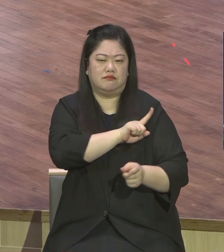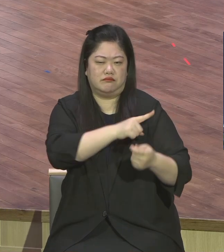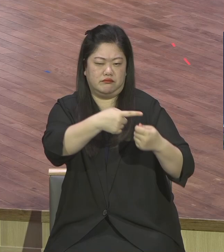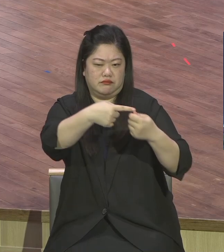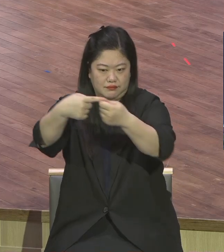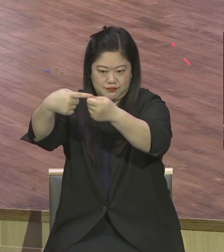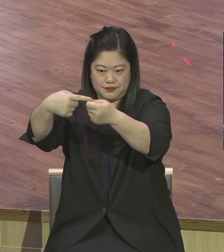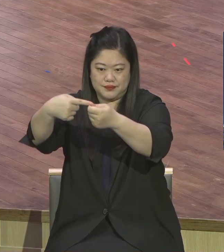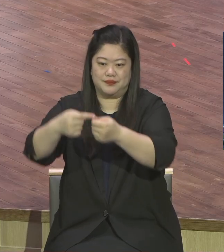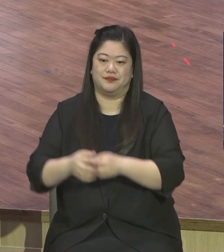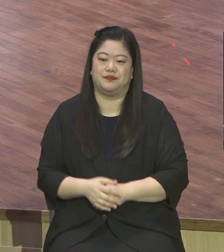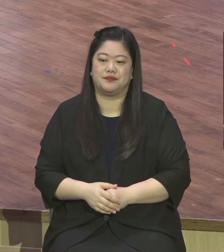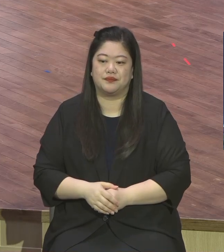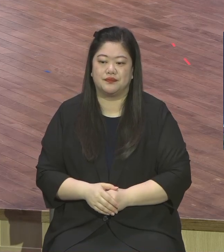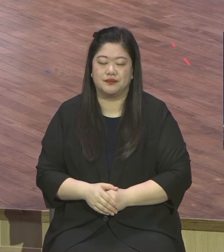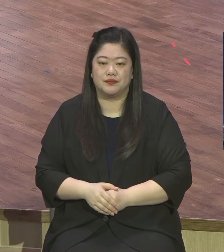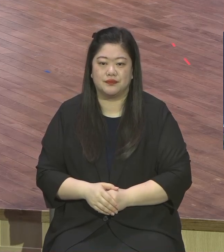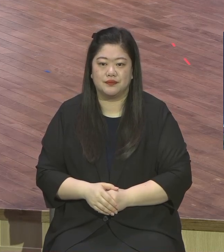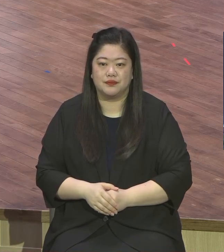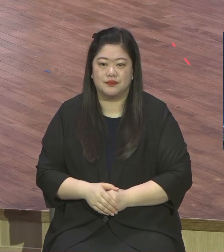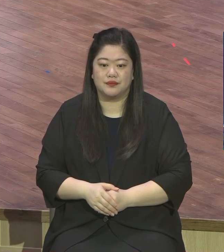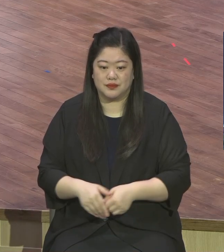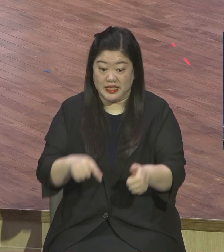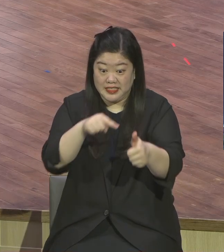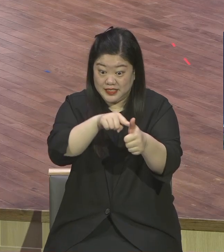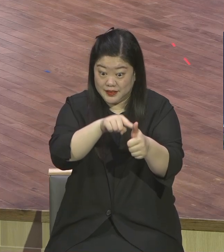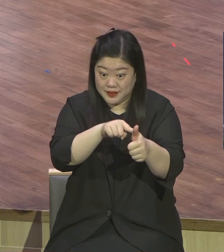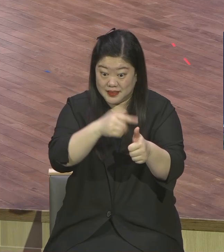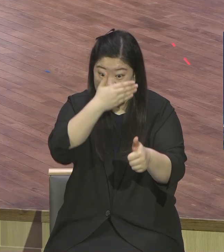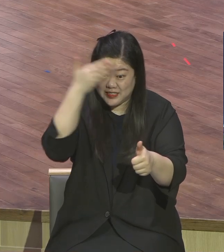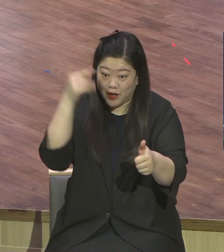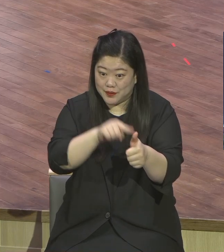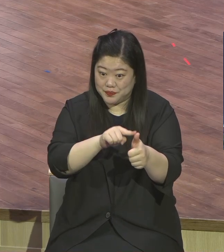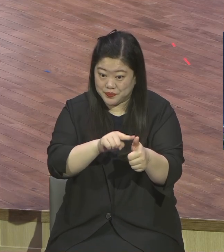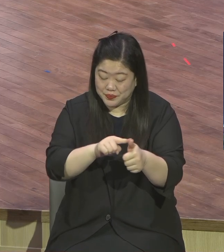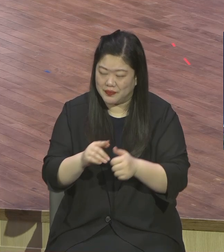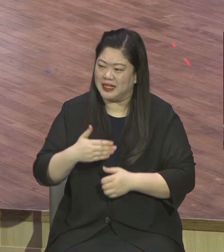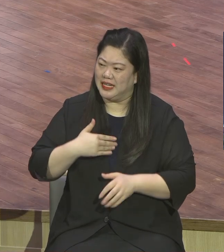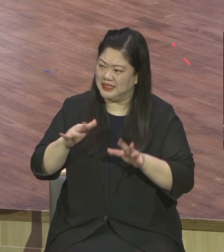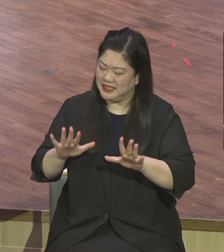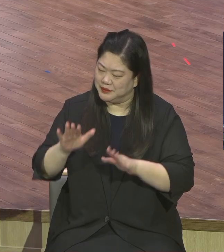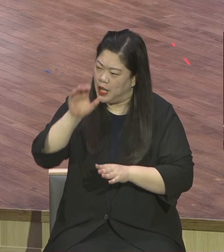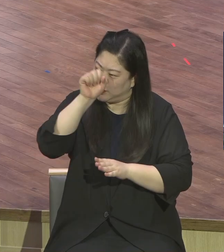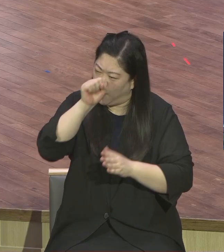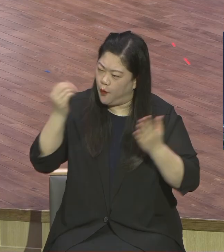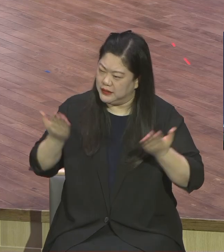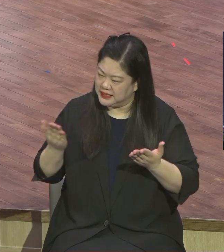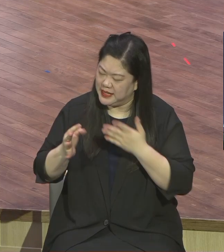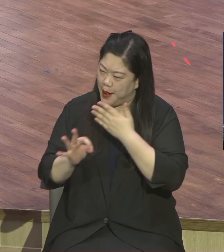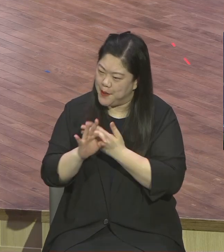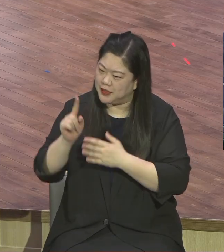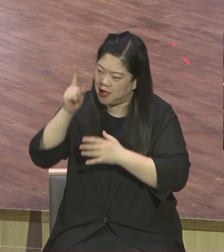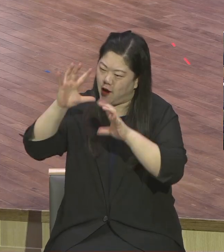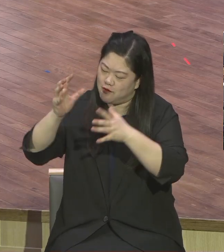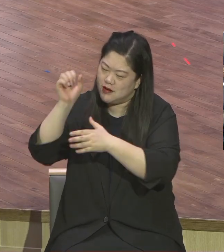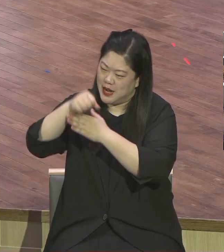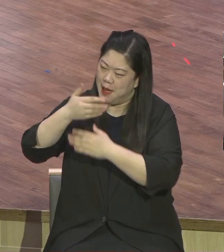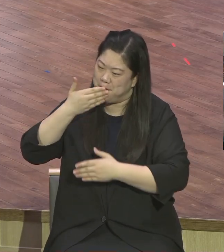얻을 수 있다는 착각 속에 빠졌던 이 청년에게 예수님은 한 가지 질문을 하십니다 21절입니다 예수께서는 시대에 내가